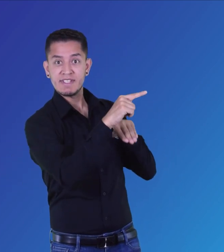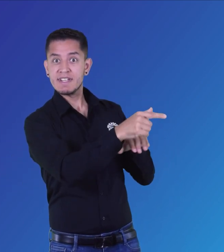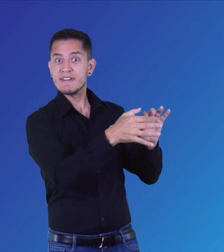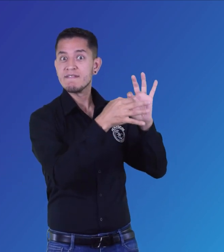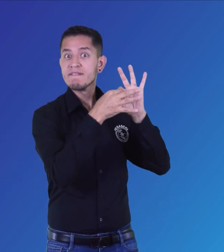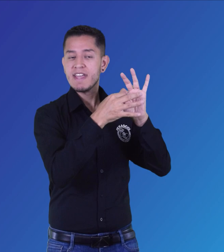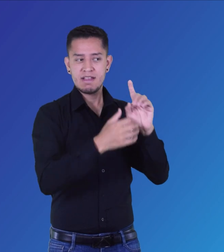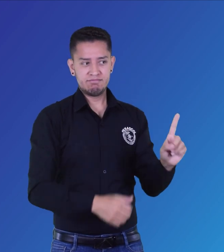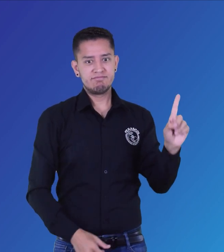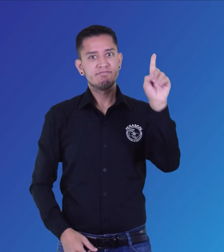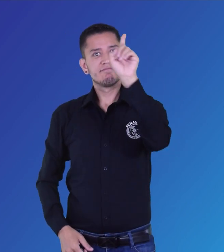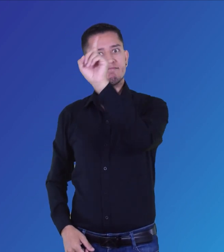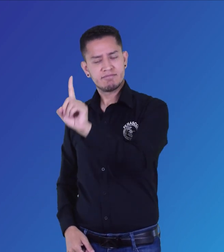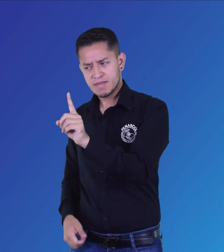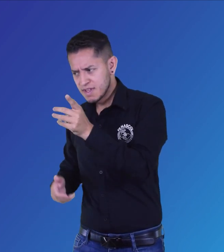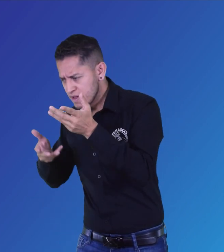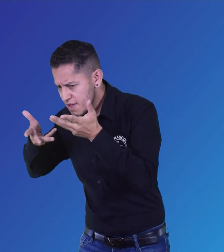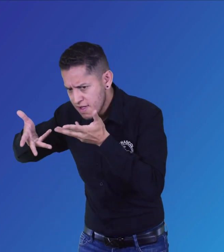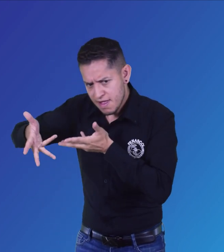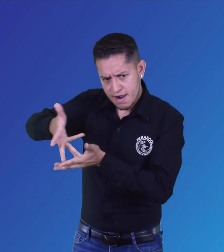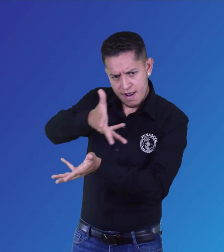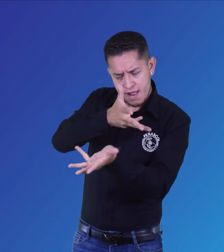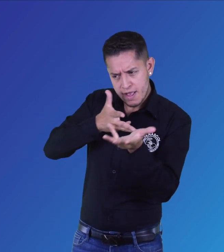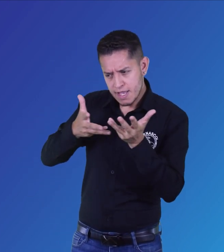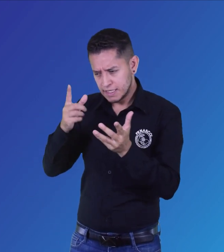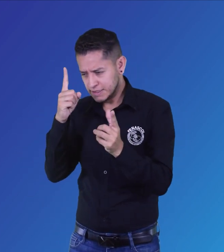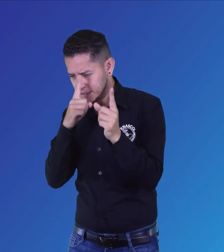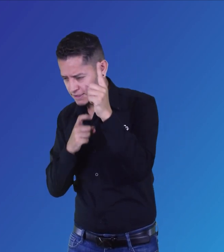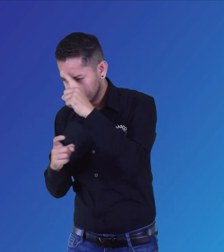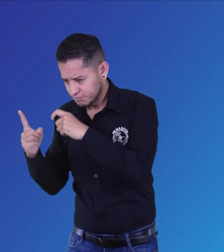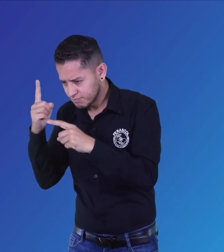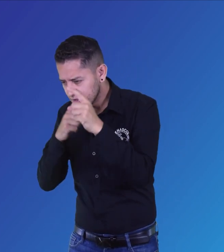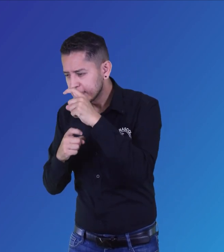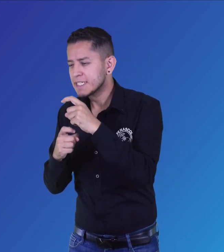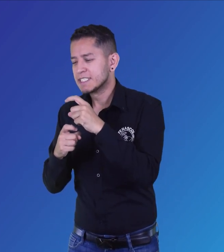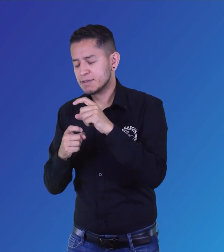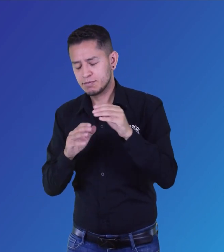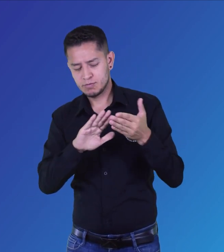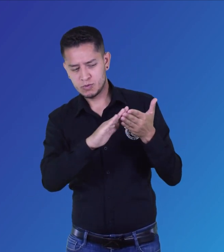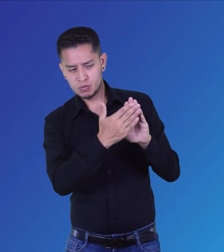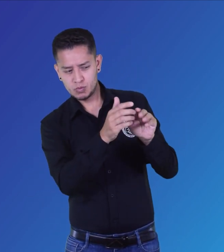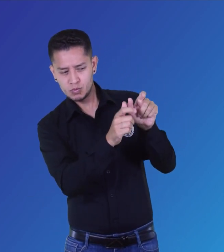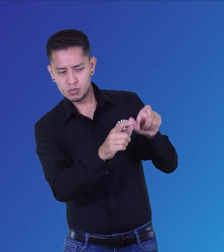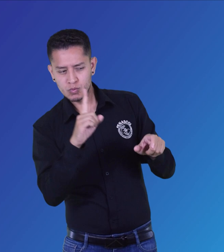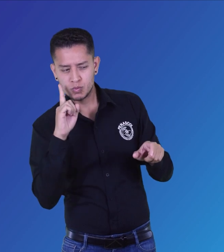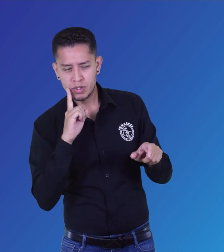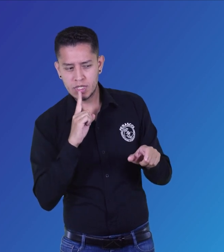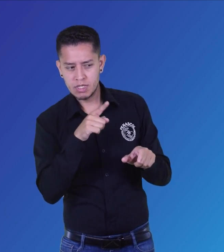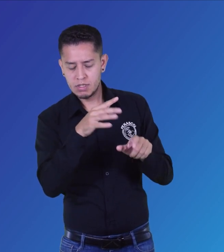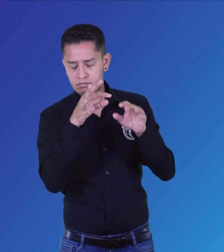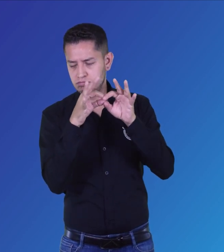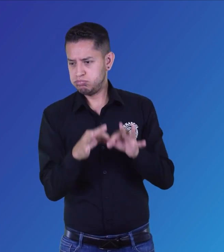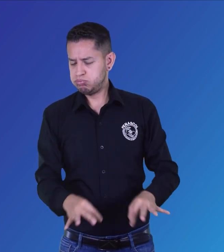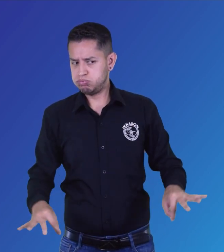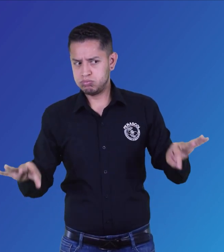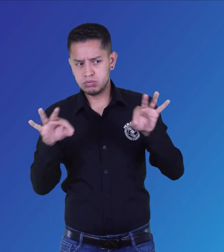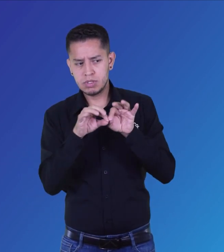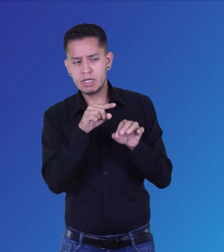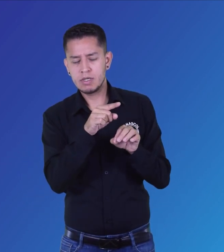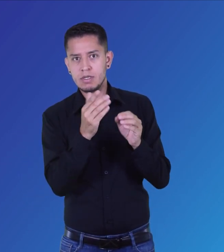Sobre Educación Inclusiva, en donde FENASCOL reflexionó sobre la necesidad que se